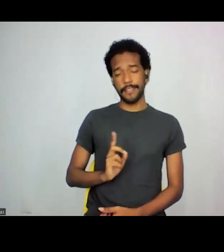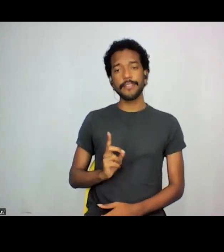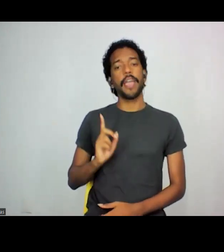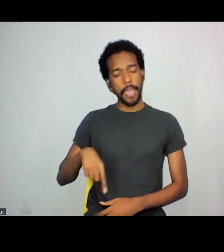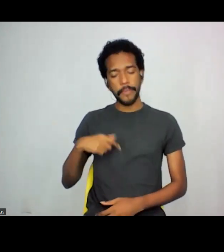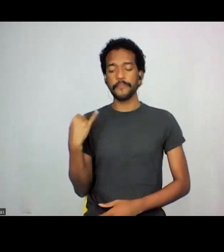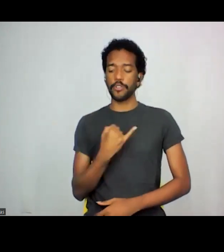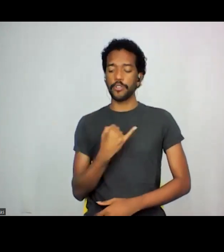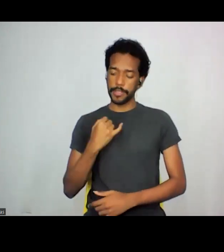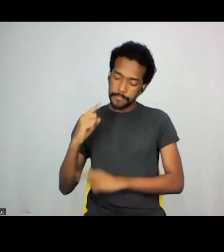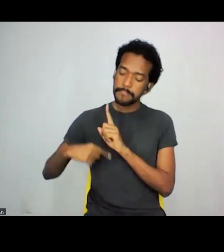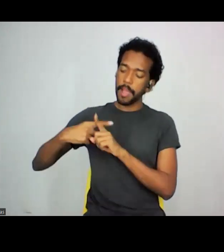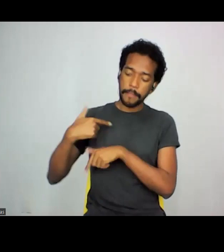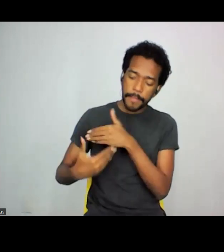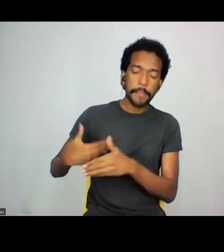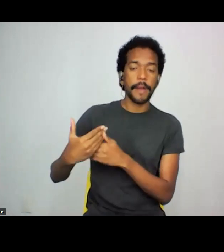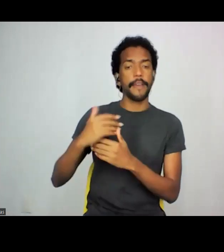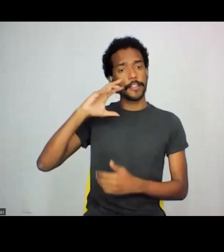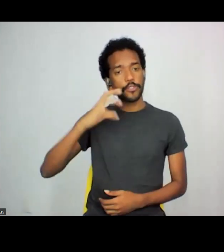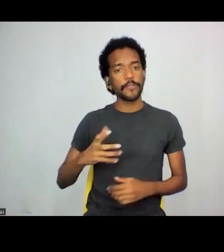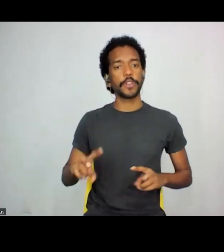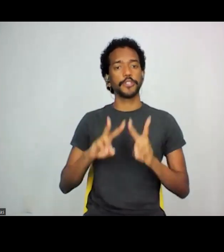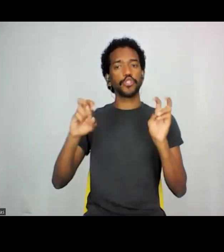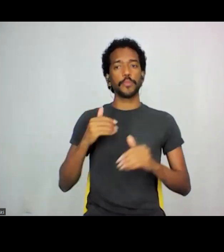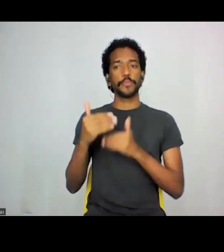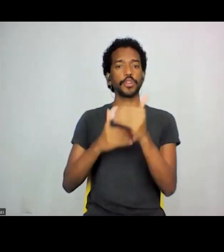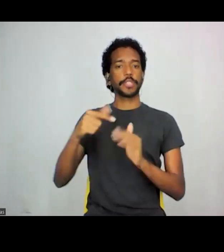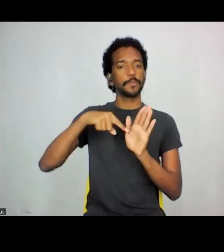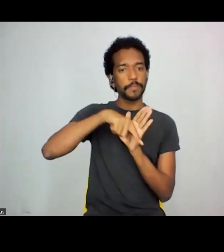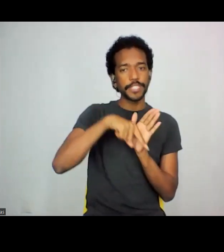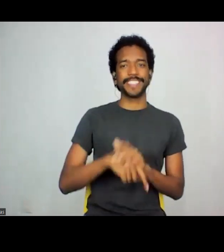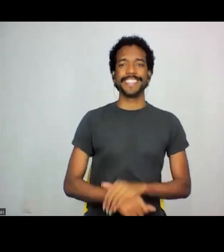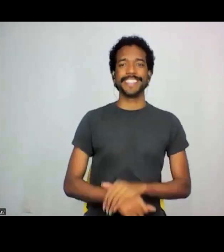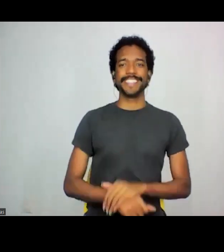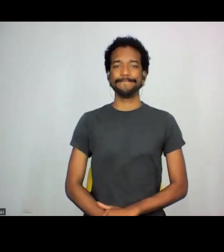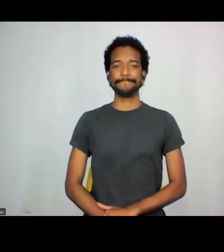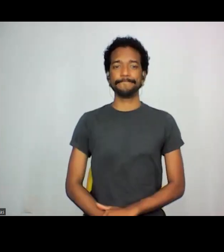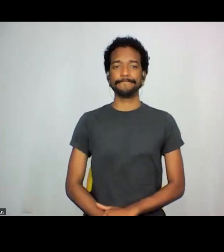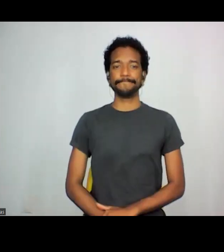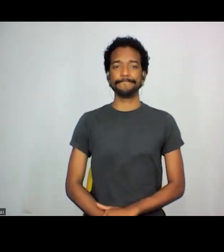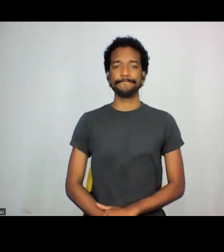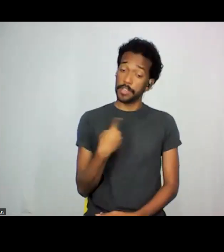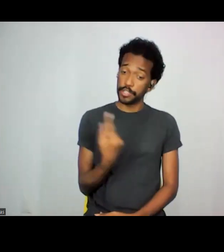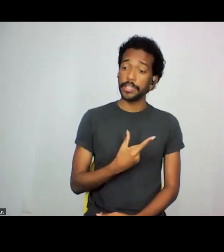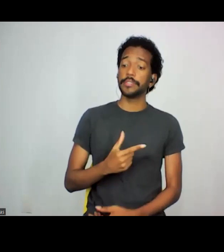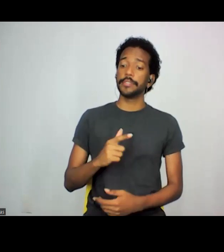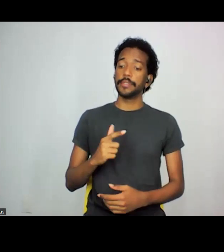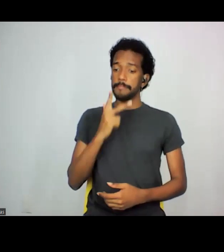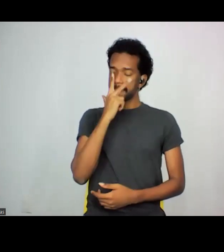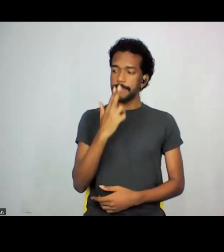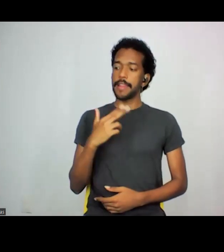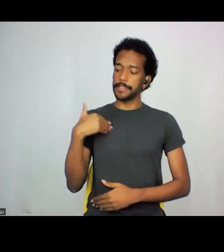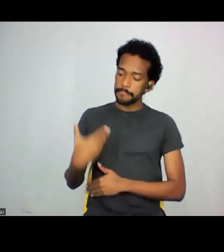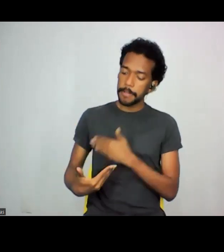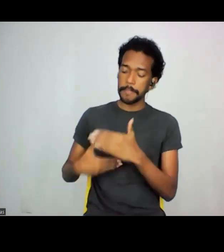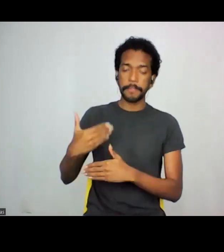também reforço que a Vanessa trouxe, os processos de pesquisa e aí a gente que está nessa tensão, nós temos